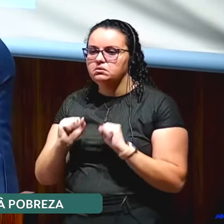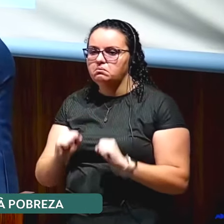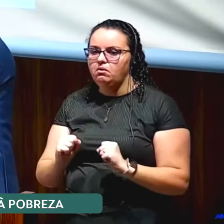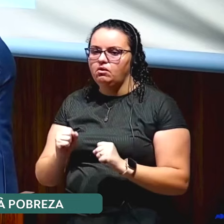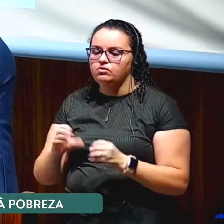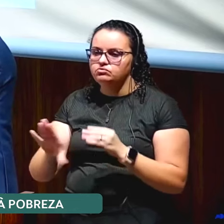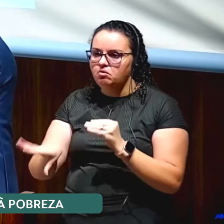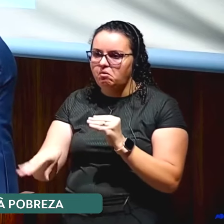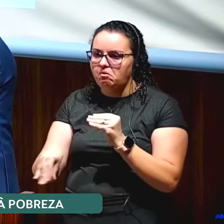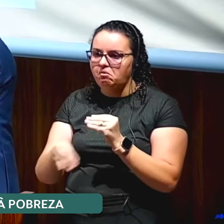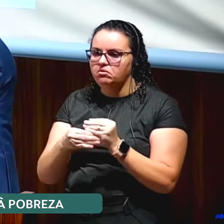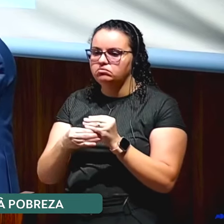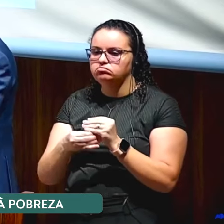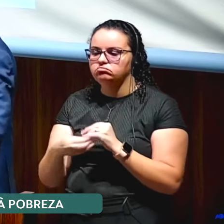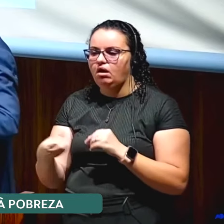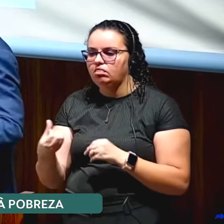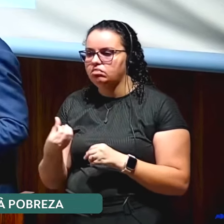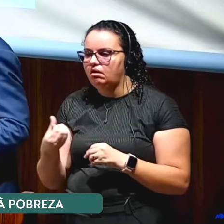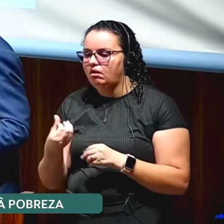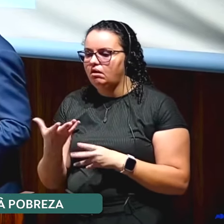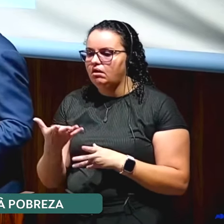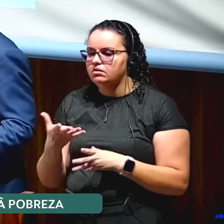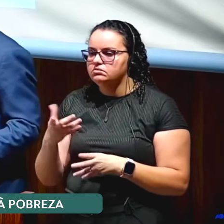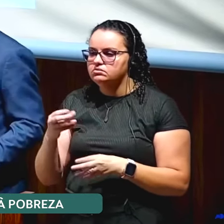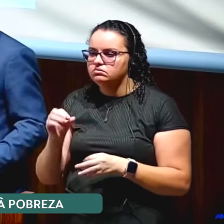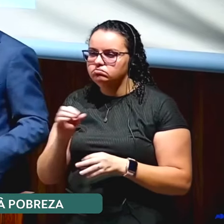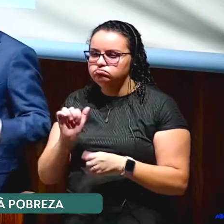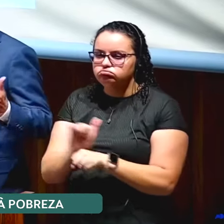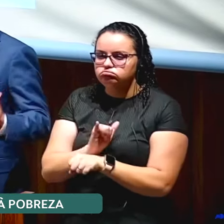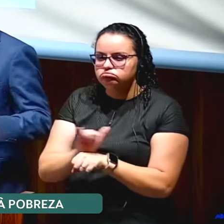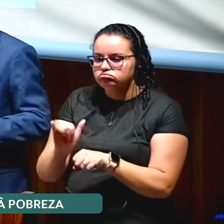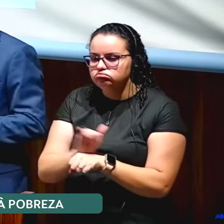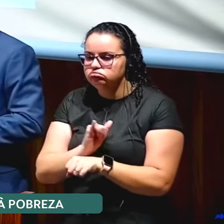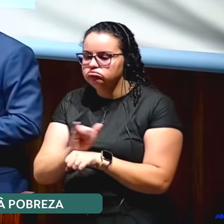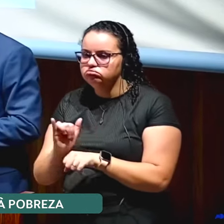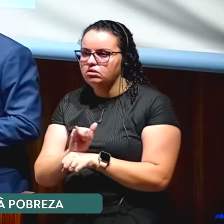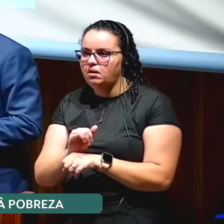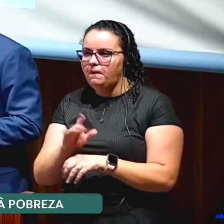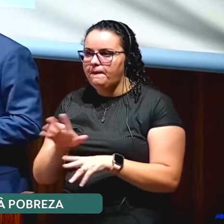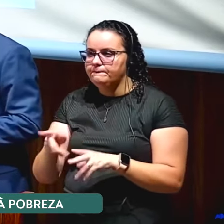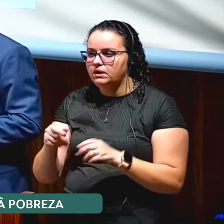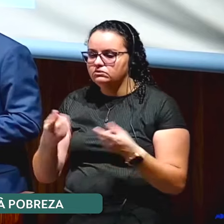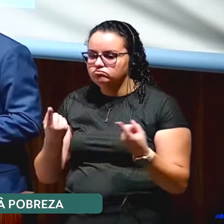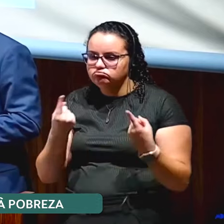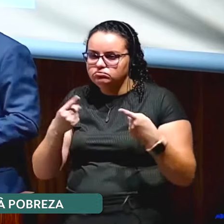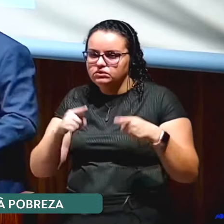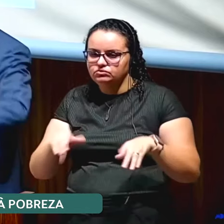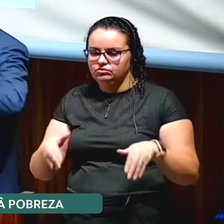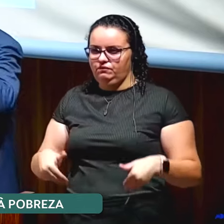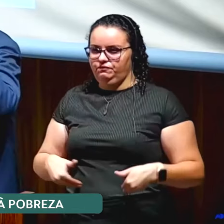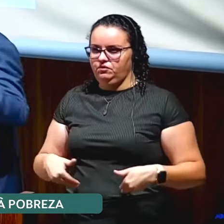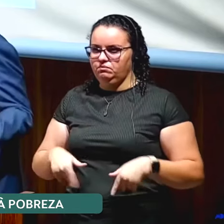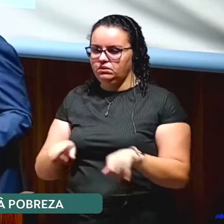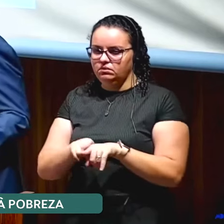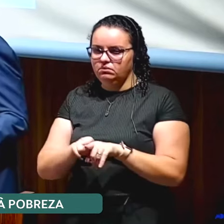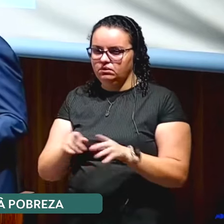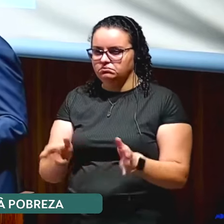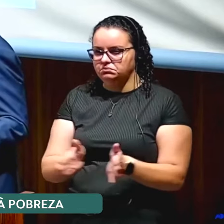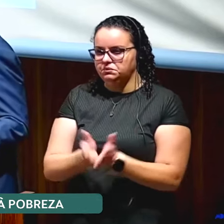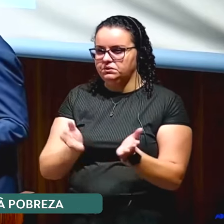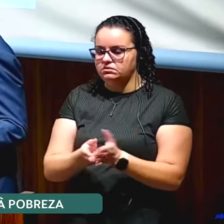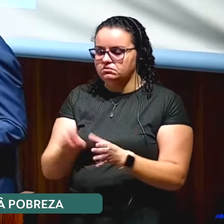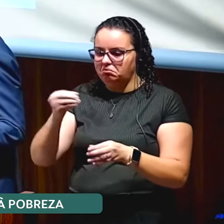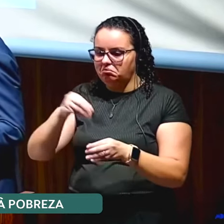sabe, a cesta de alternativas para o combate à fome e à pobreza dentro da